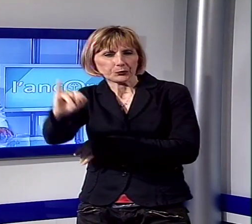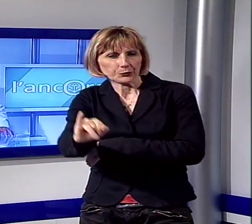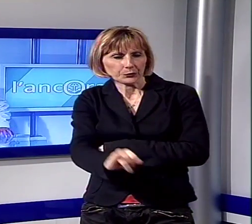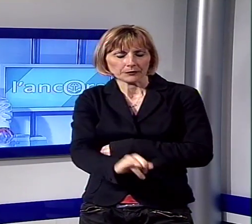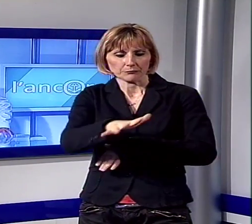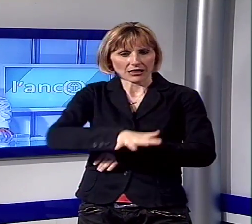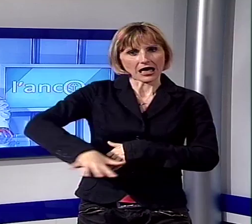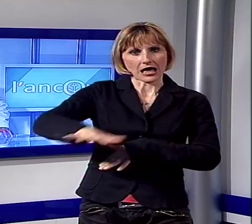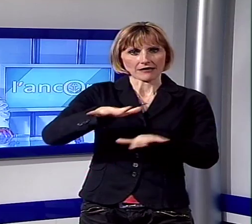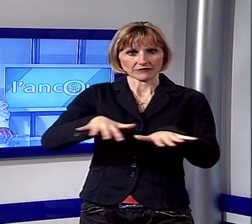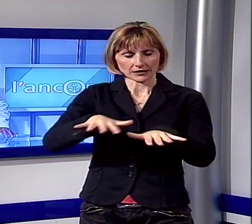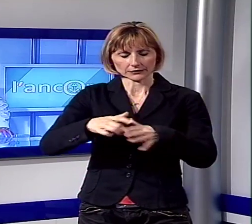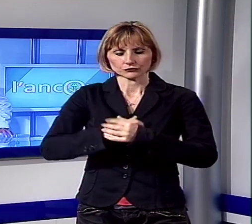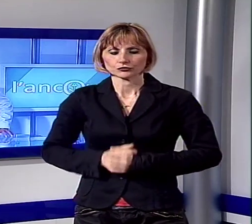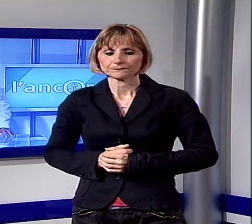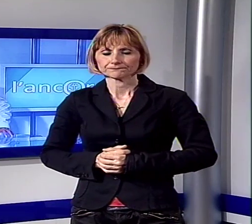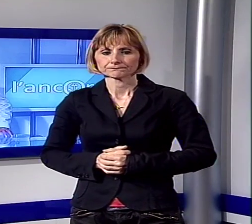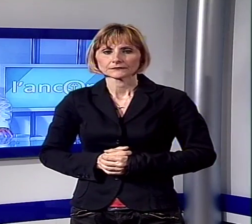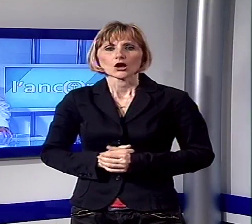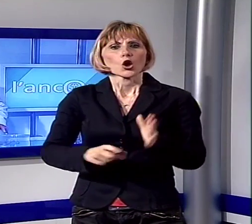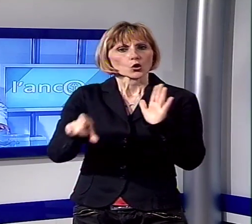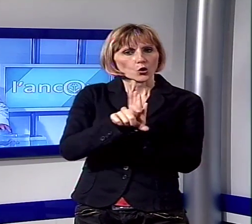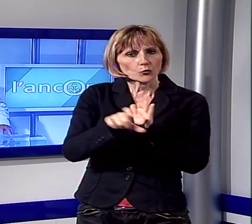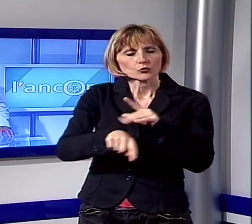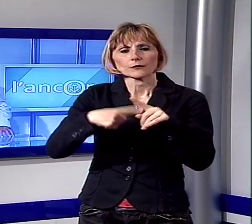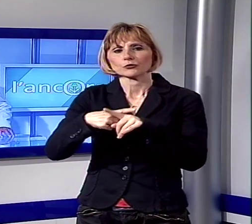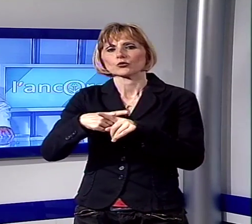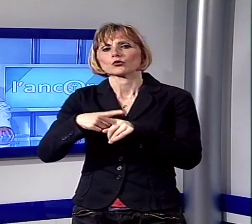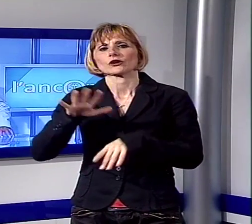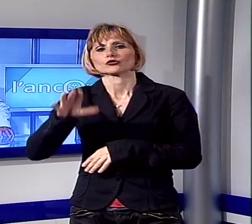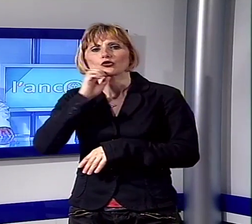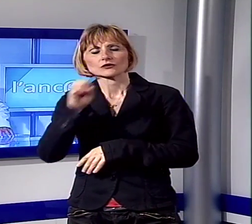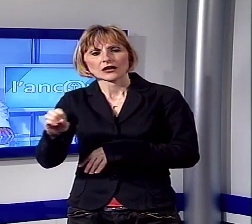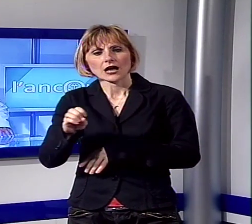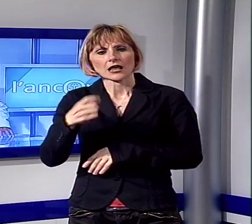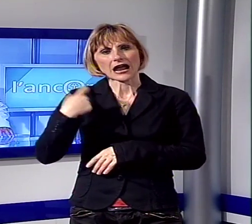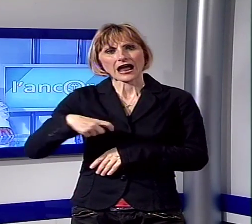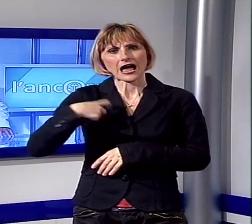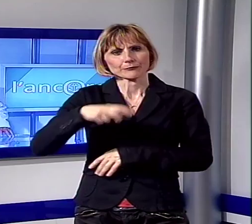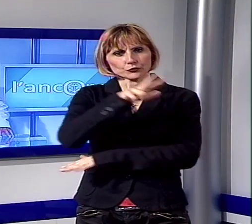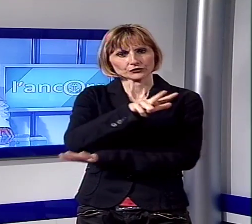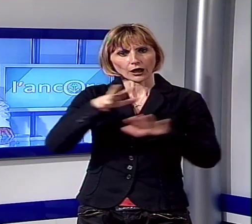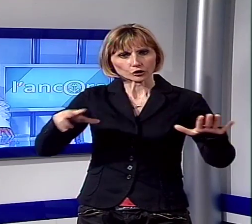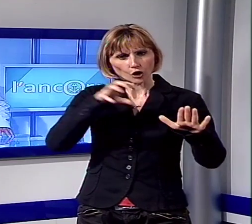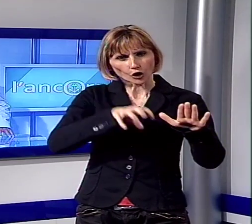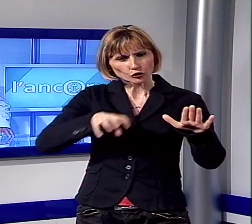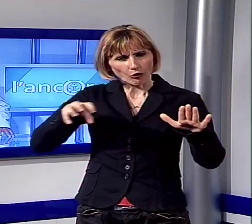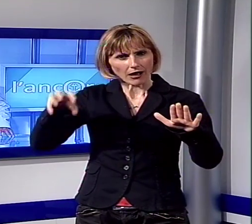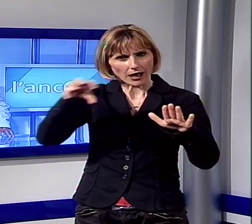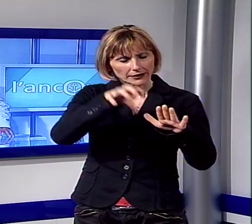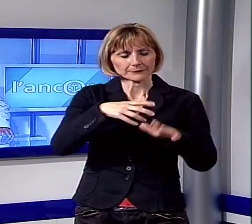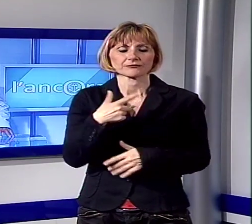possesso del Comune e della Regione Toscana dicono che su una campionatura di 38 aree 18